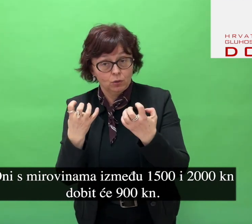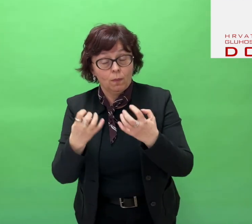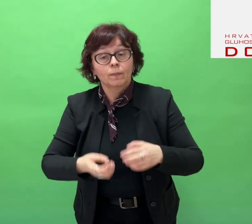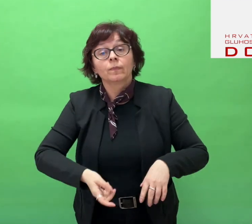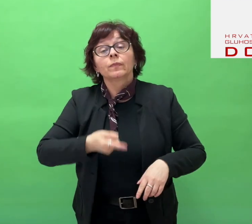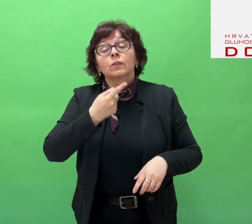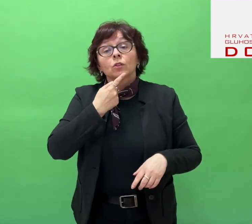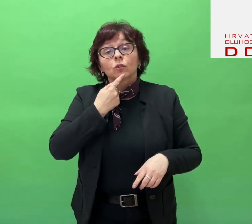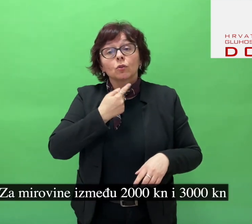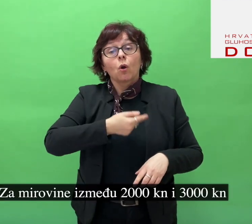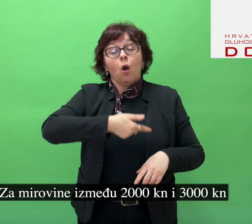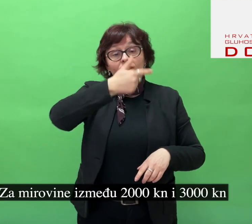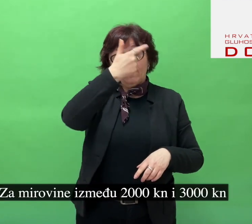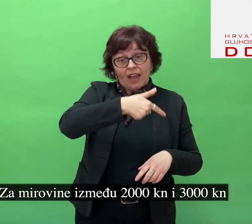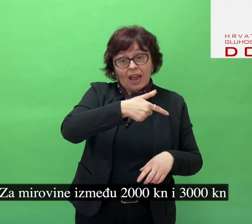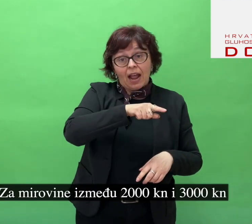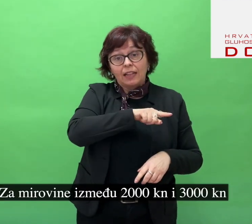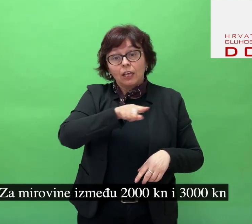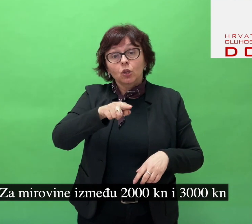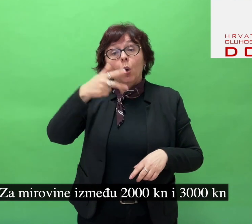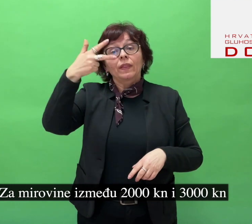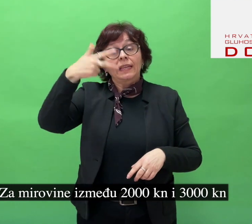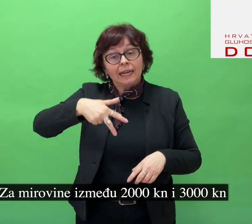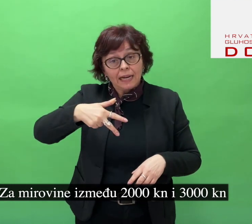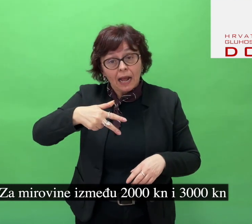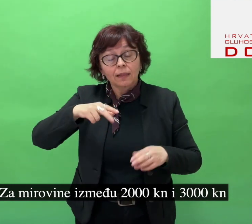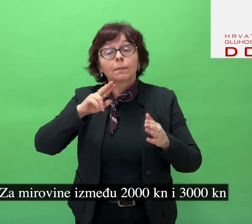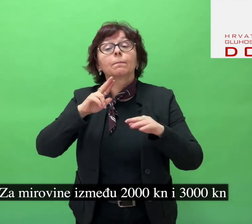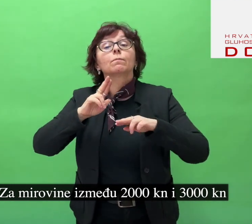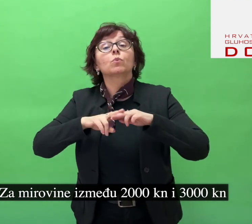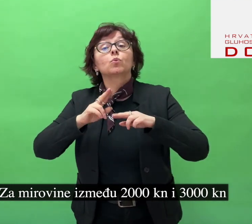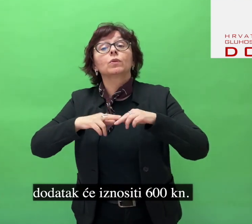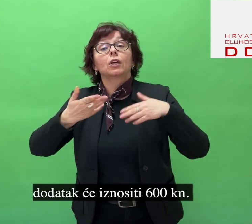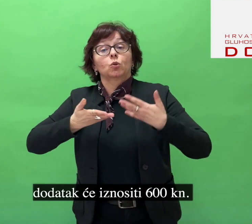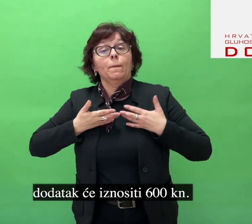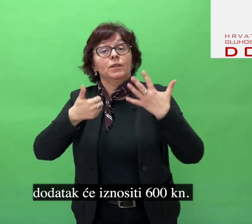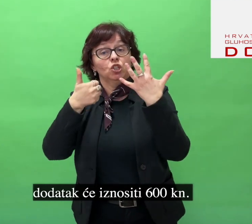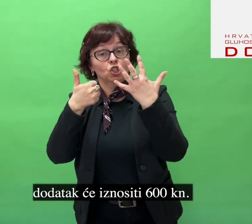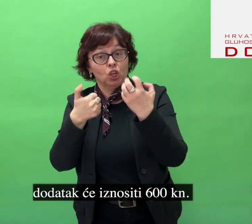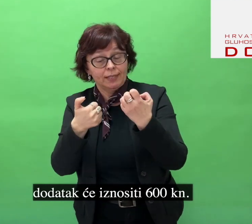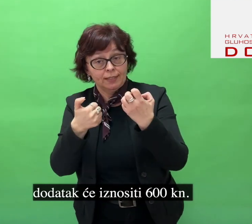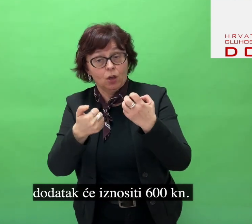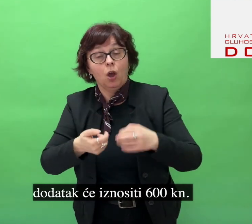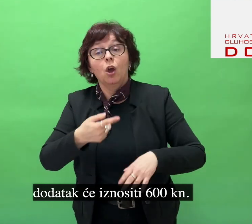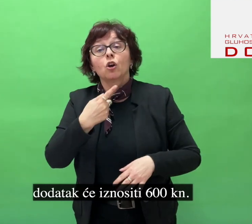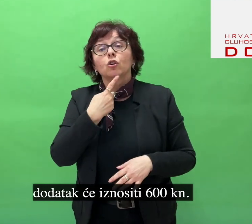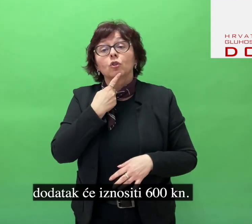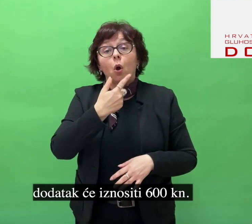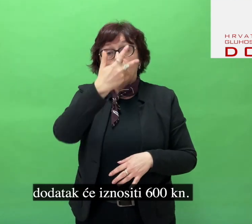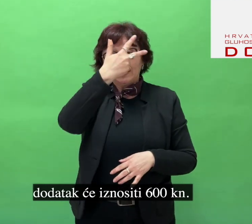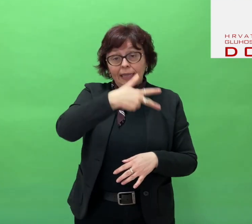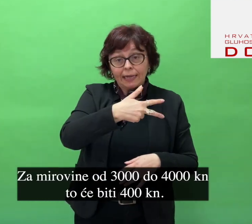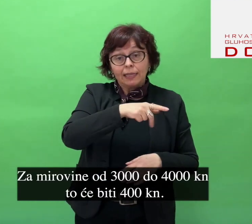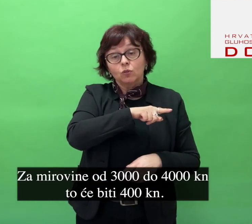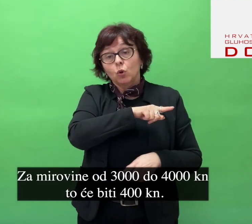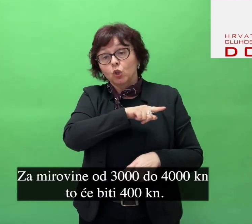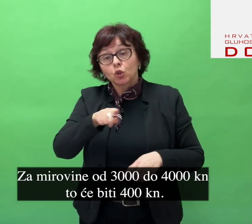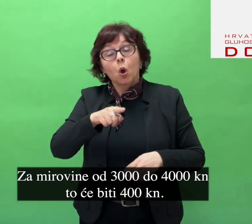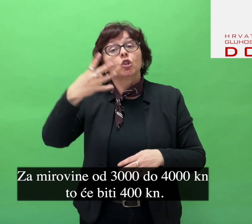dobit će 900 kuna. Za mirovine između 2000 i 3000 kuna dodatak će iznositi 600